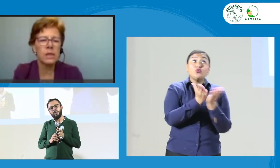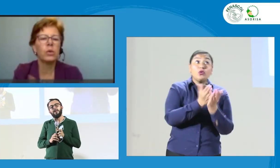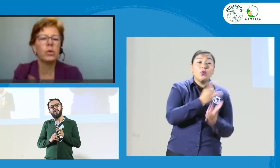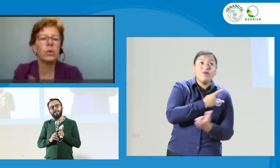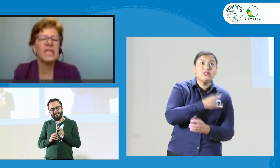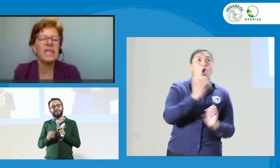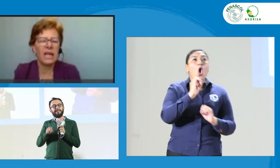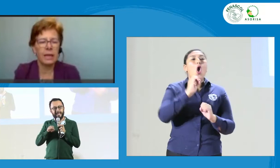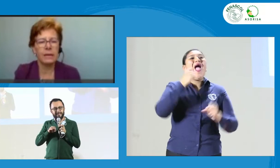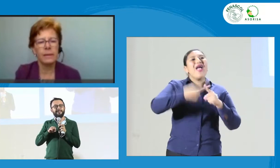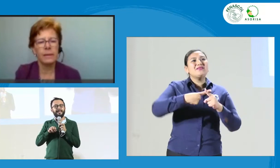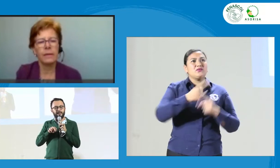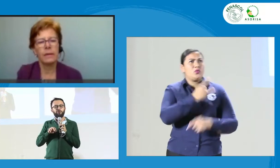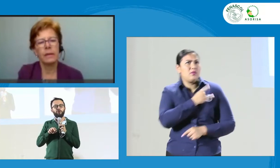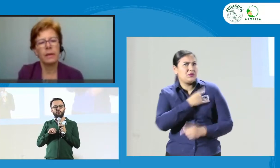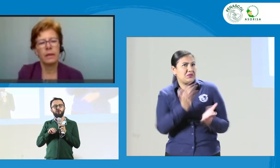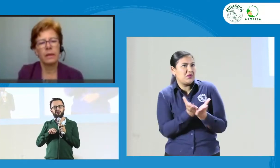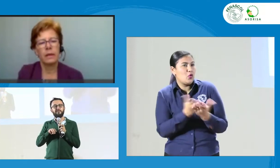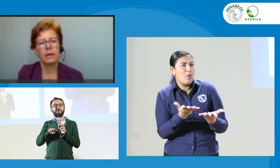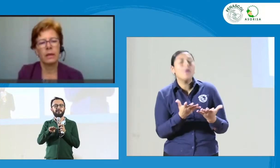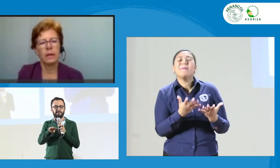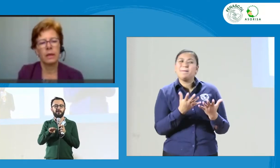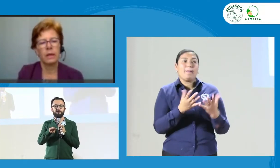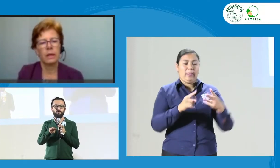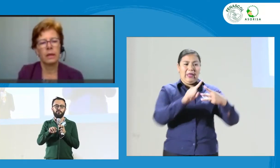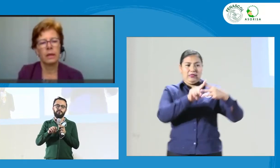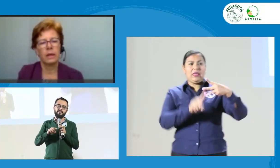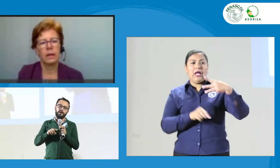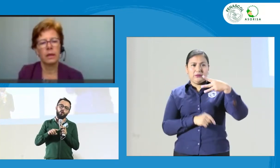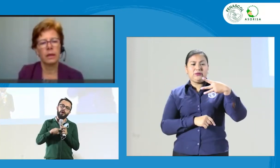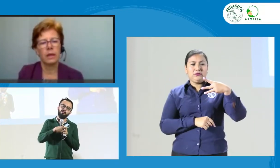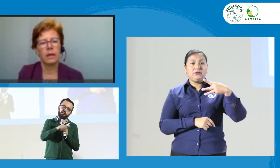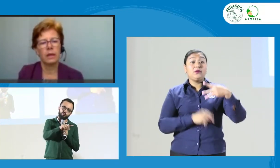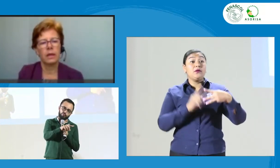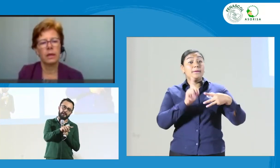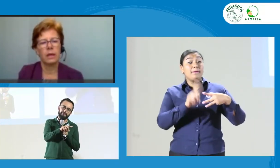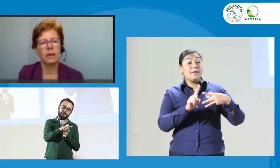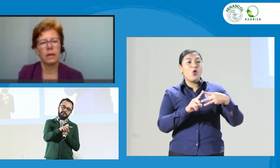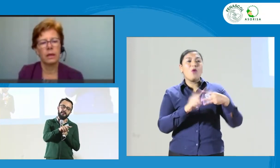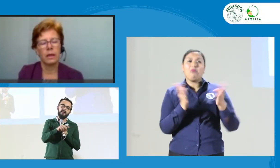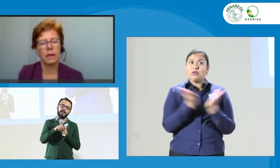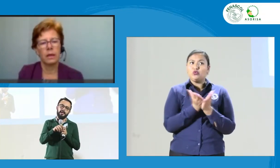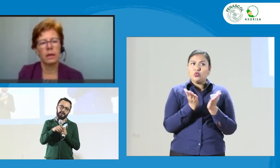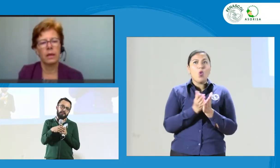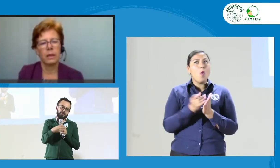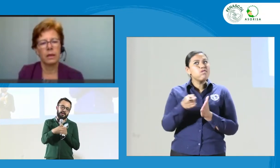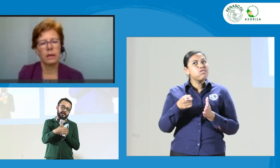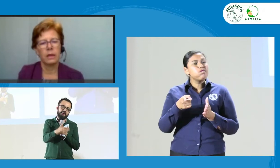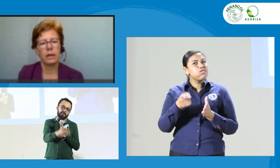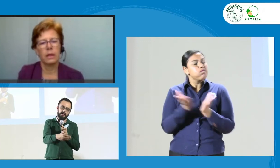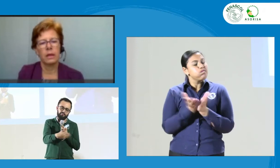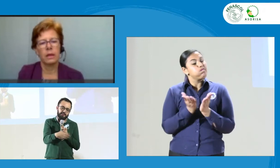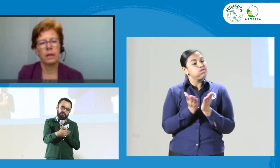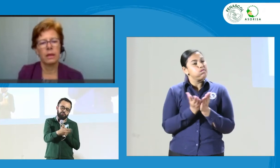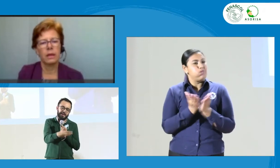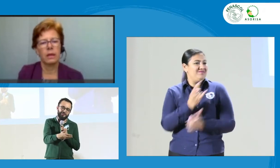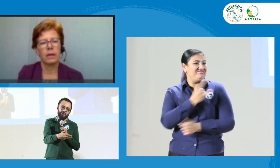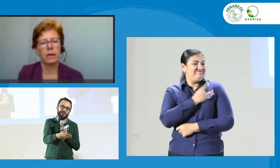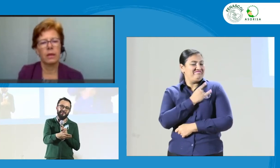de esa universidad? Tienen los dos, los tres centros de acción. Primero, a los estudiantes que están en ejercicio, pues están en ejercicio